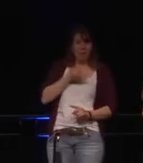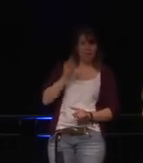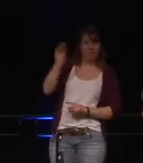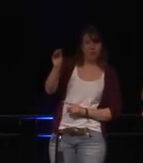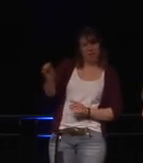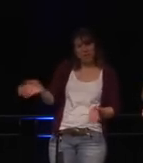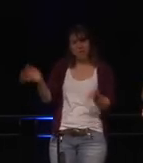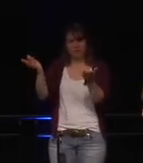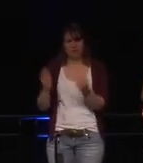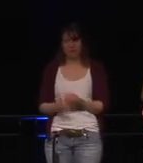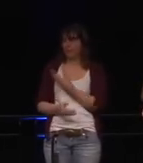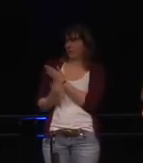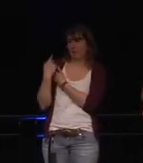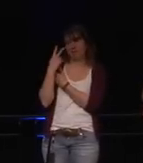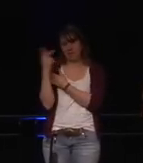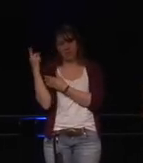So schaut er aus.